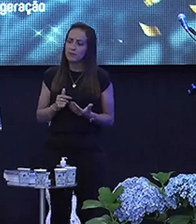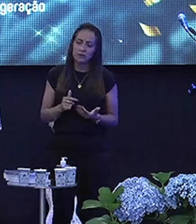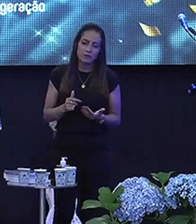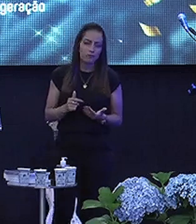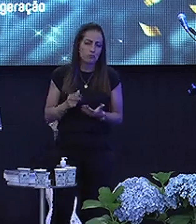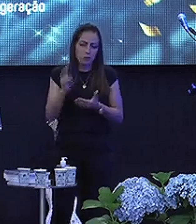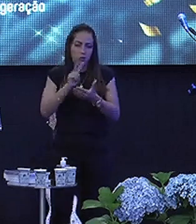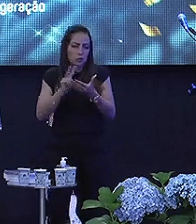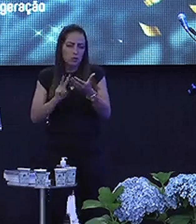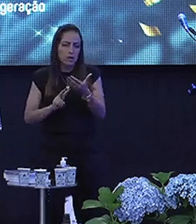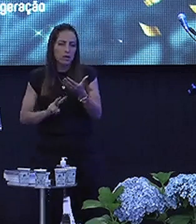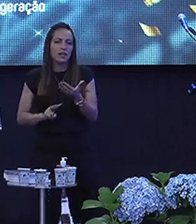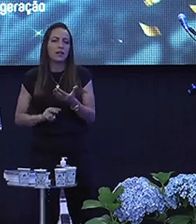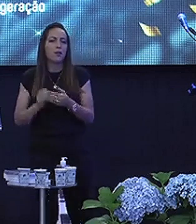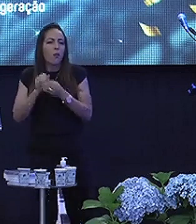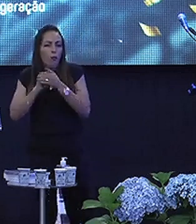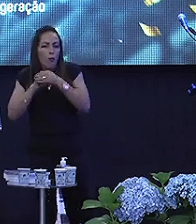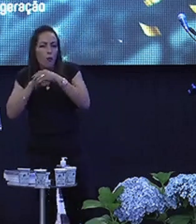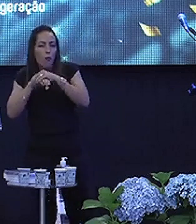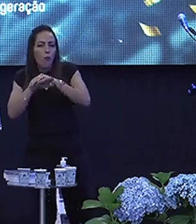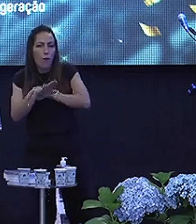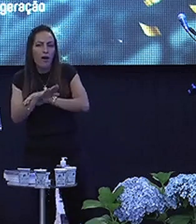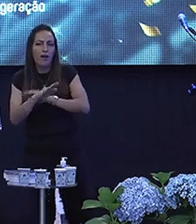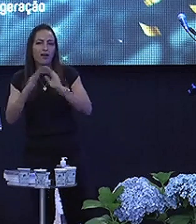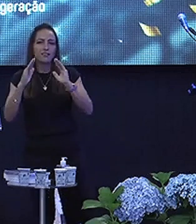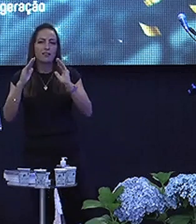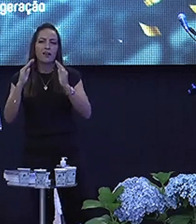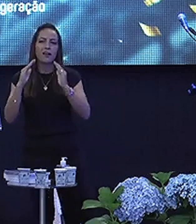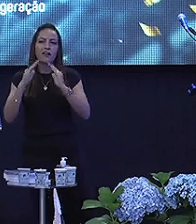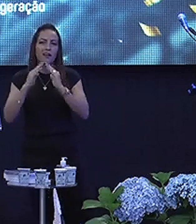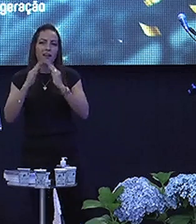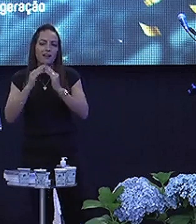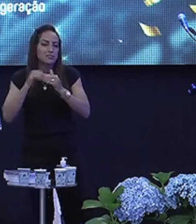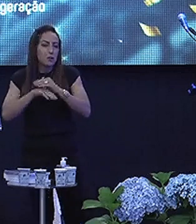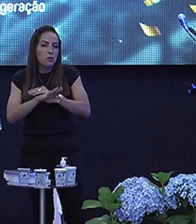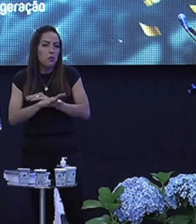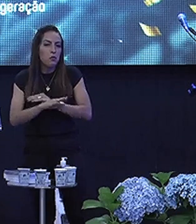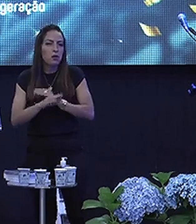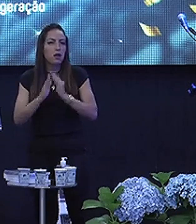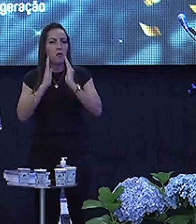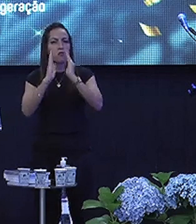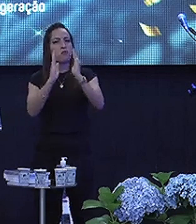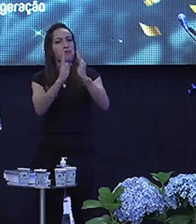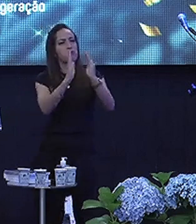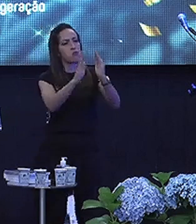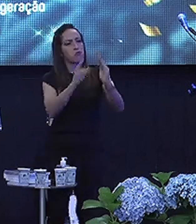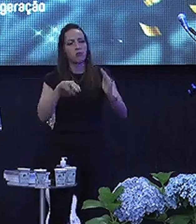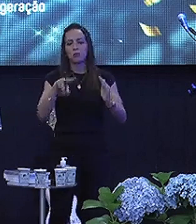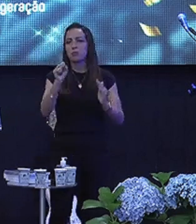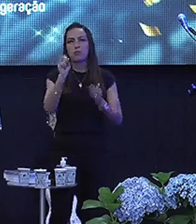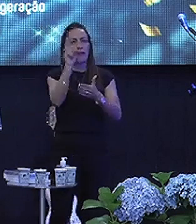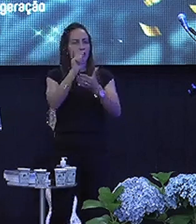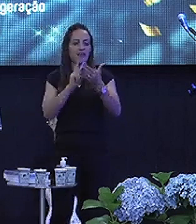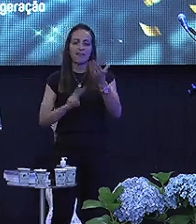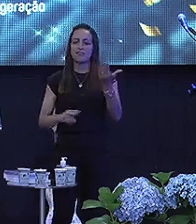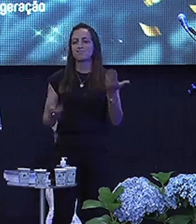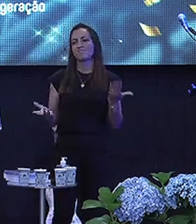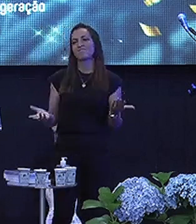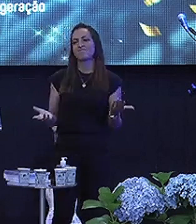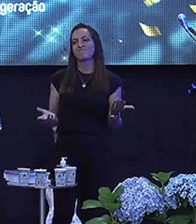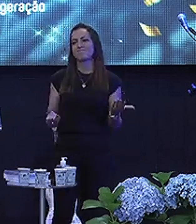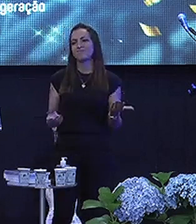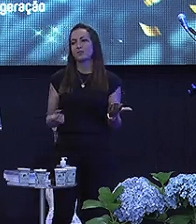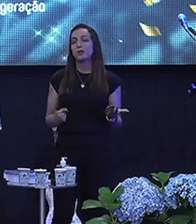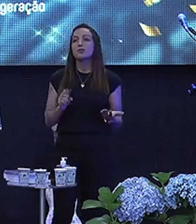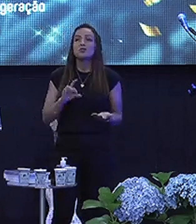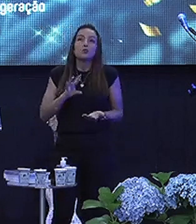Não lê A maioria das pessoas A maioria de nós Compra livro Põe na estante E nunca lê Só